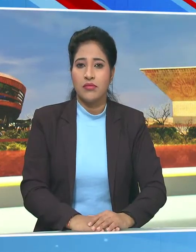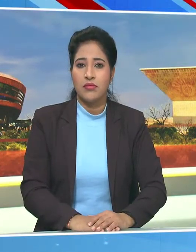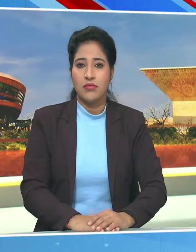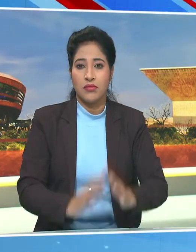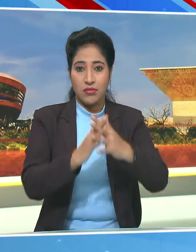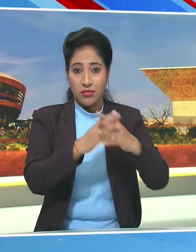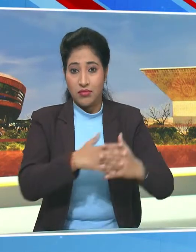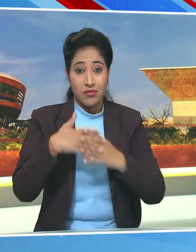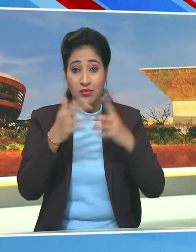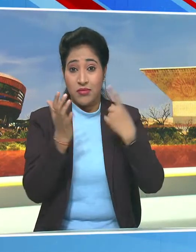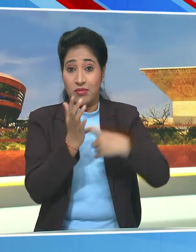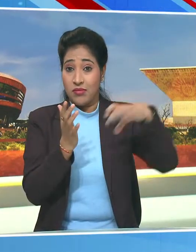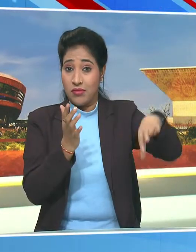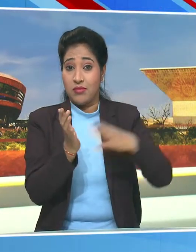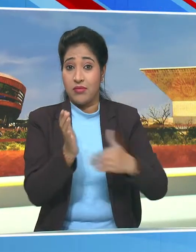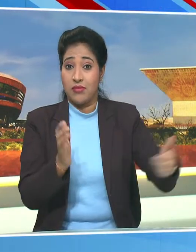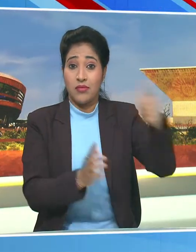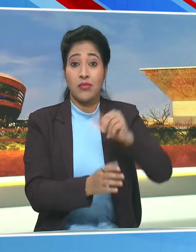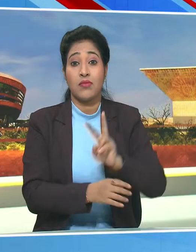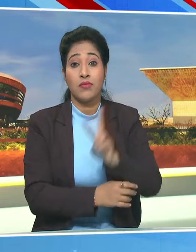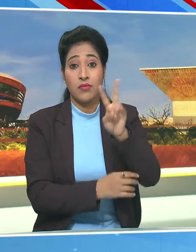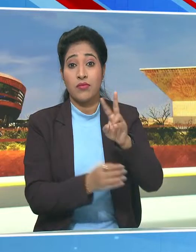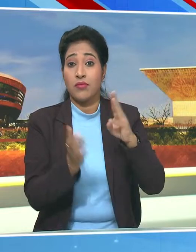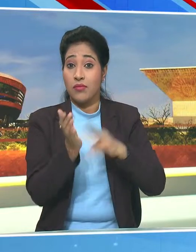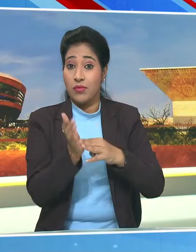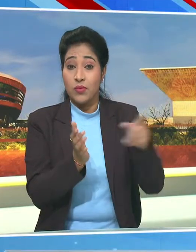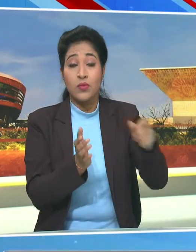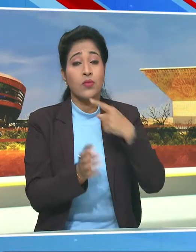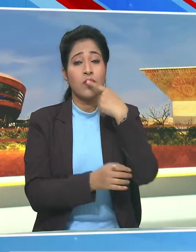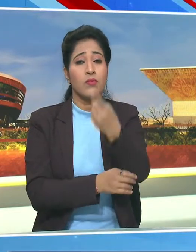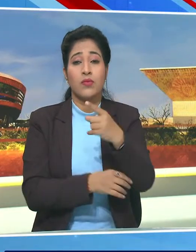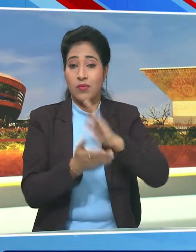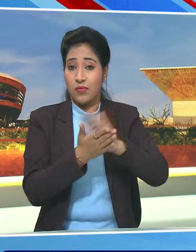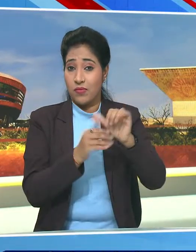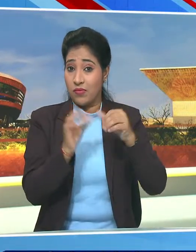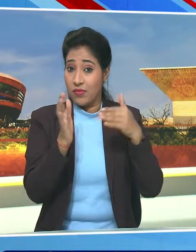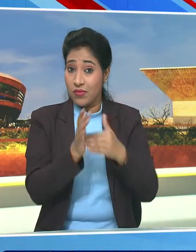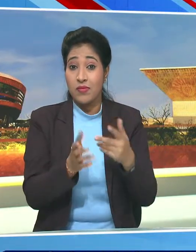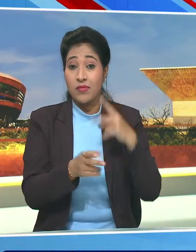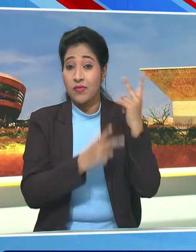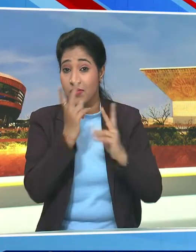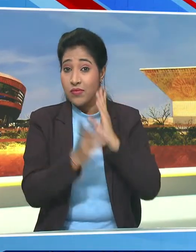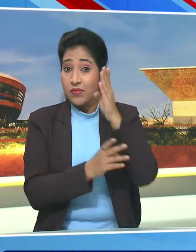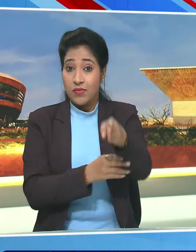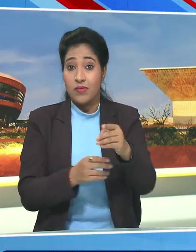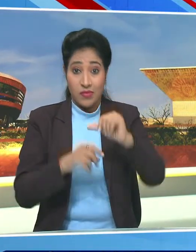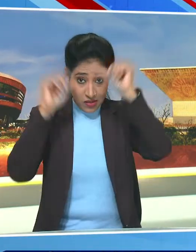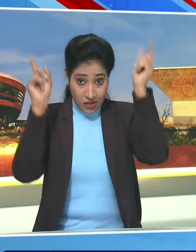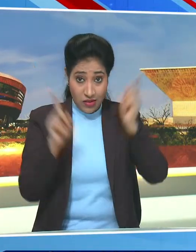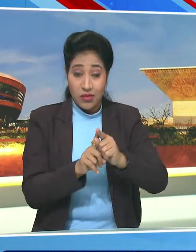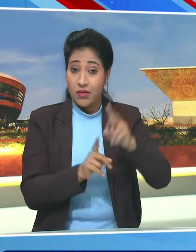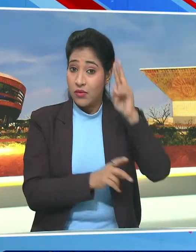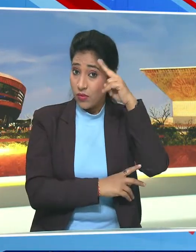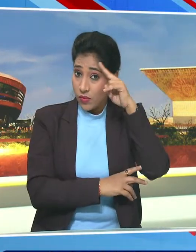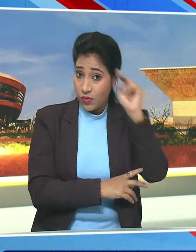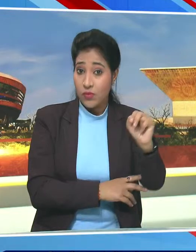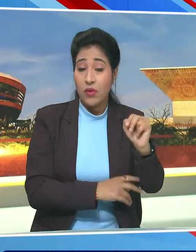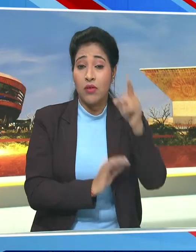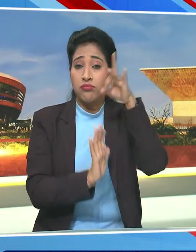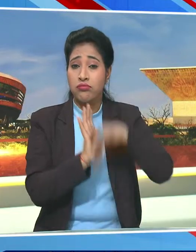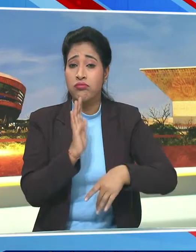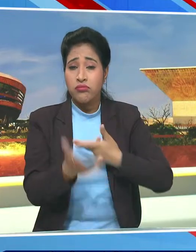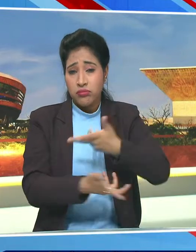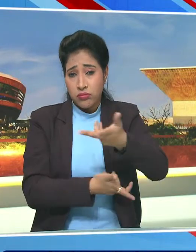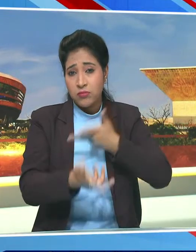विदेश राज्य मंत्री वी मुल्ली धरन ने हज यात्रा के बारे में बताया कि भारत और साओधी अरब के बीच विस्तार से